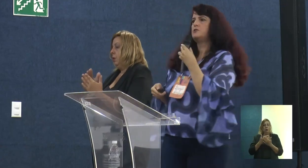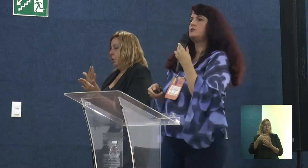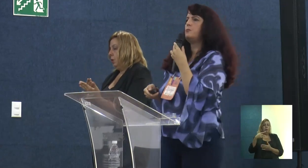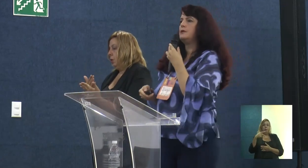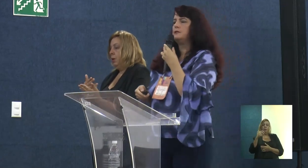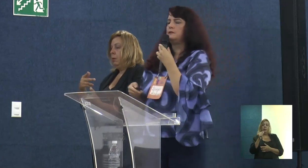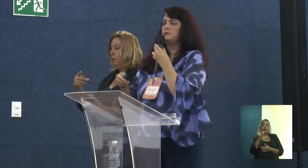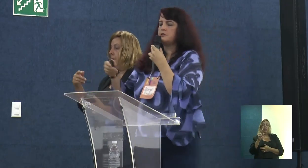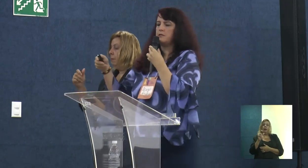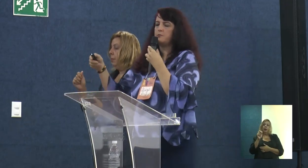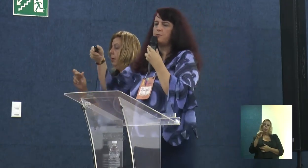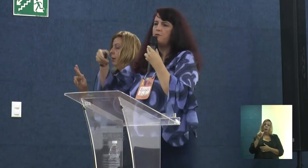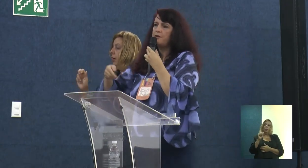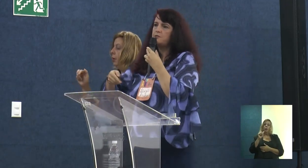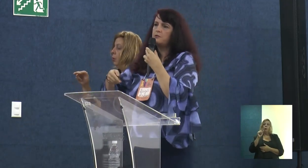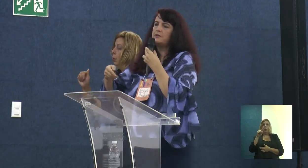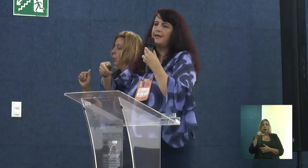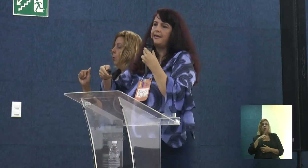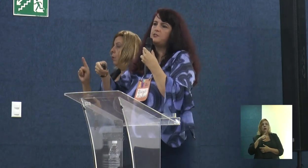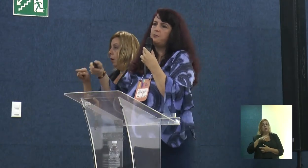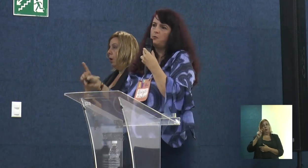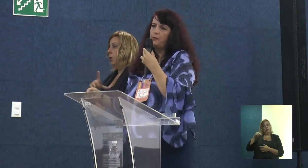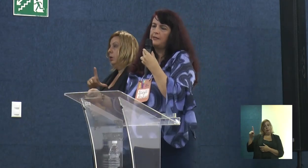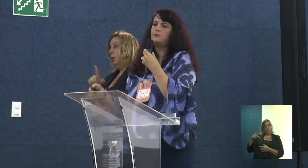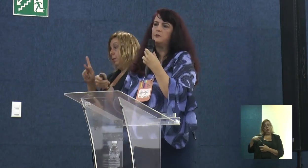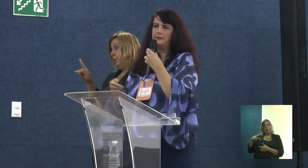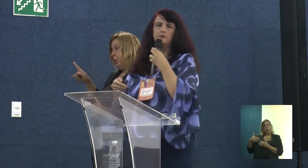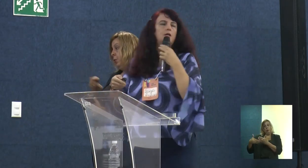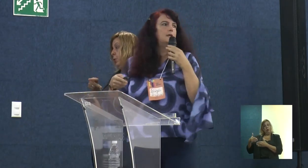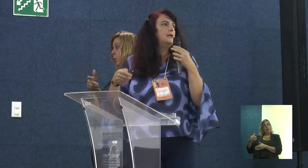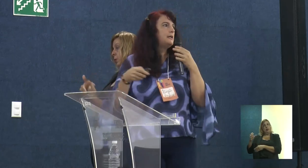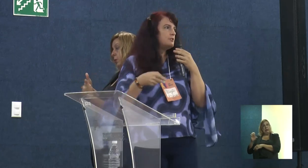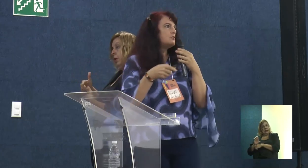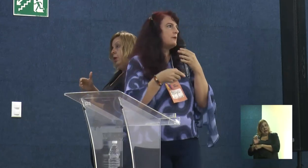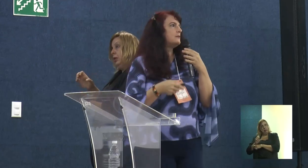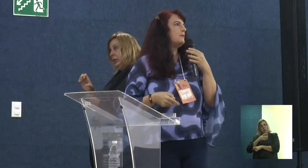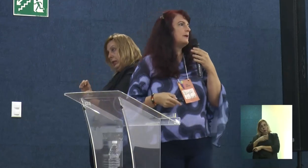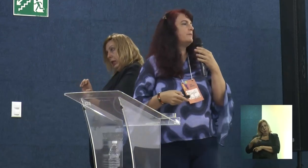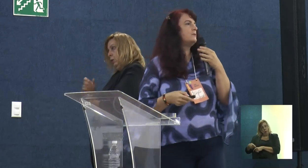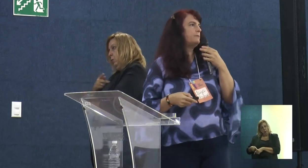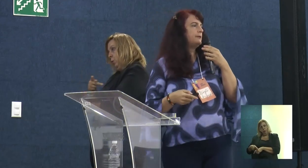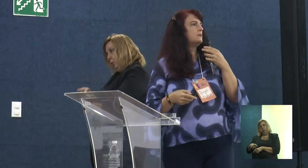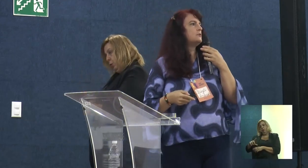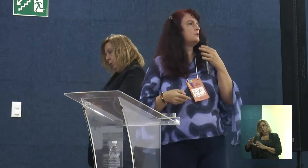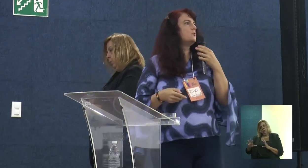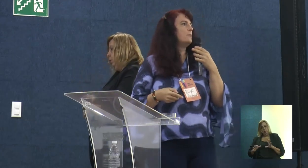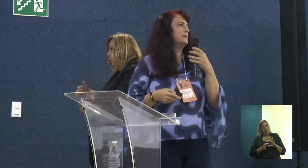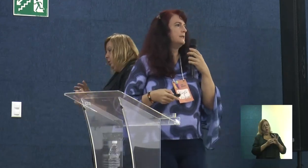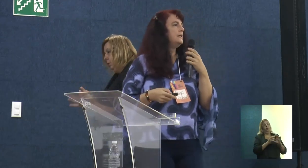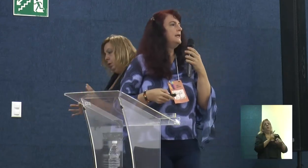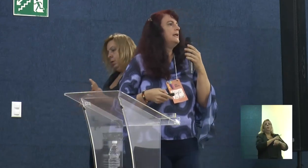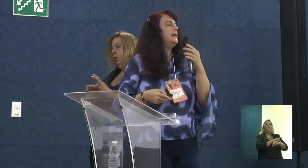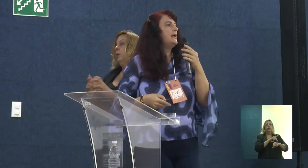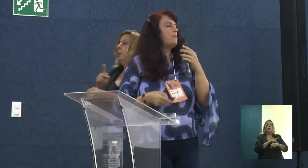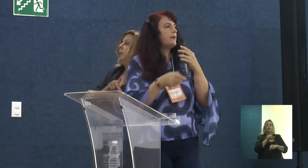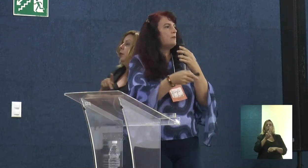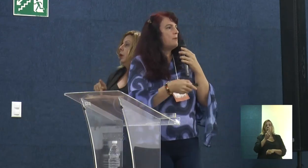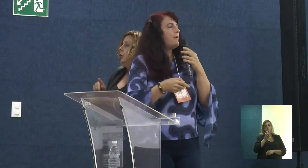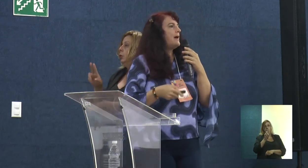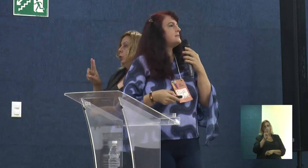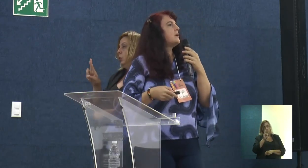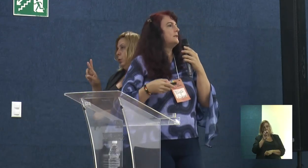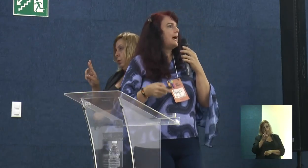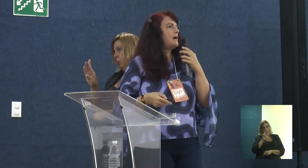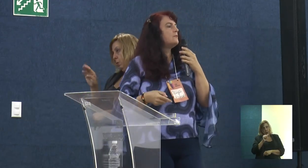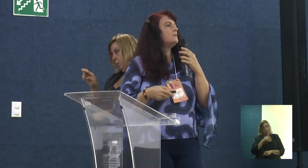com pedagogia urbana. Então, nós temos professor da rede pública atuando que a gente vai trabalhar pedagogia urbana. O